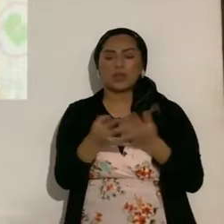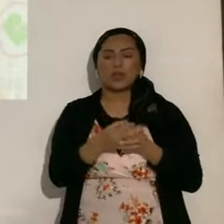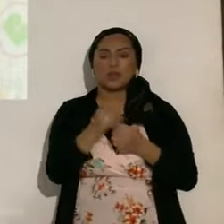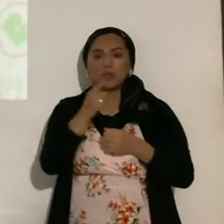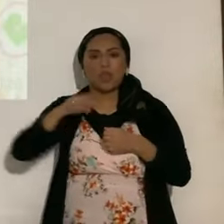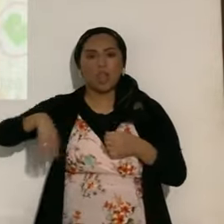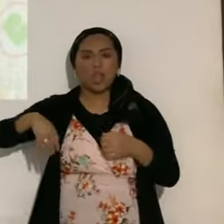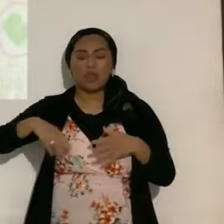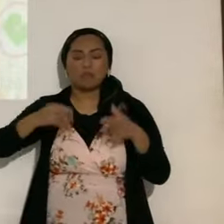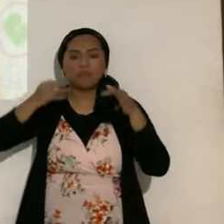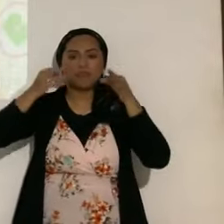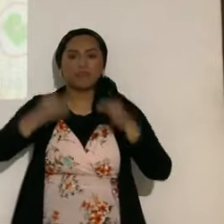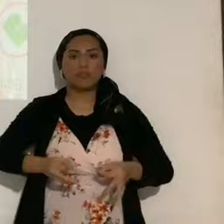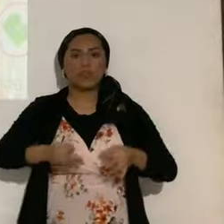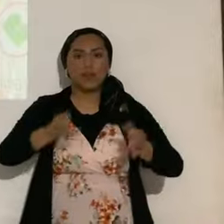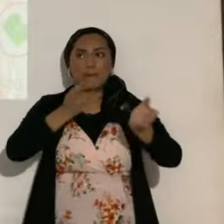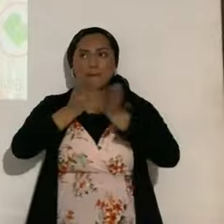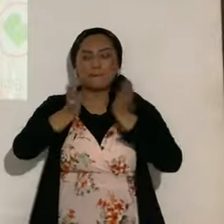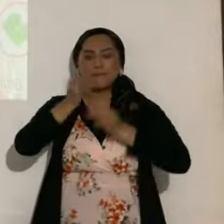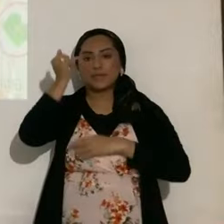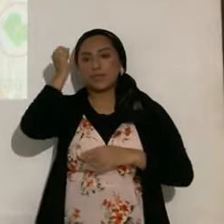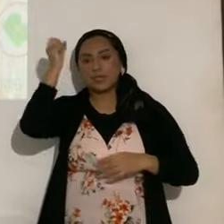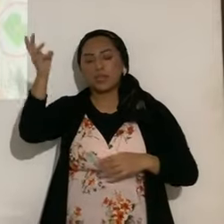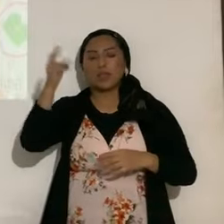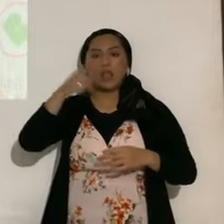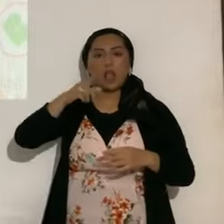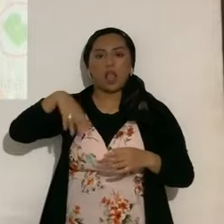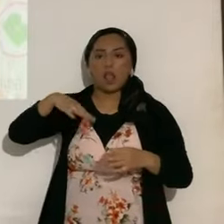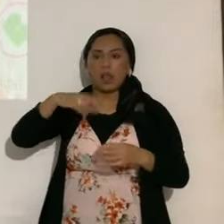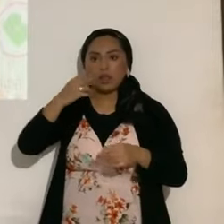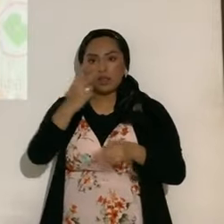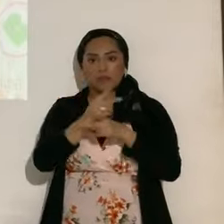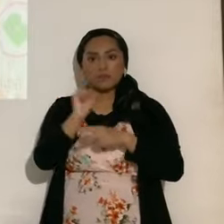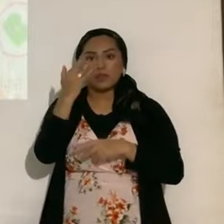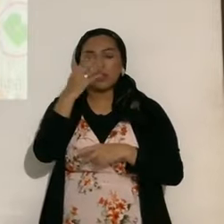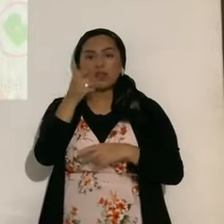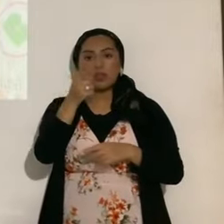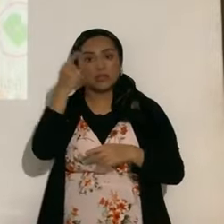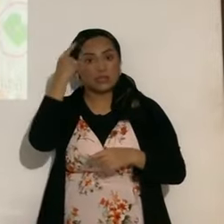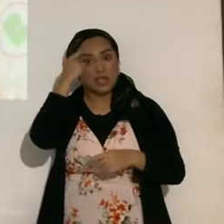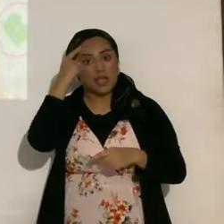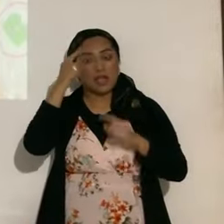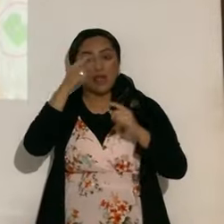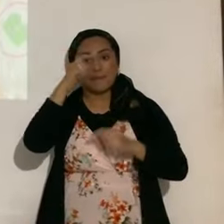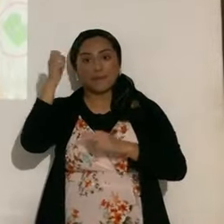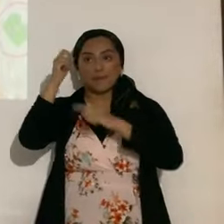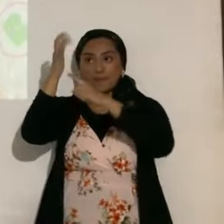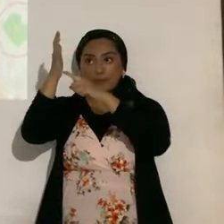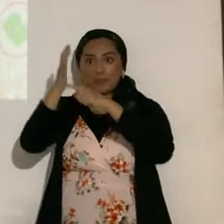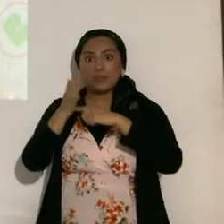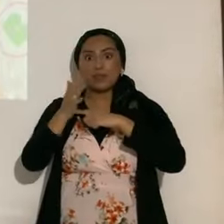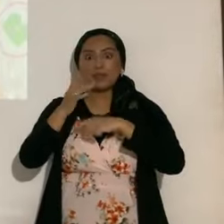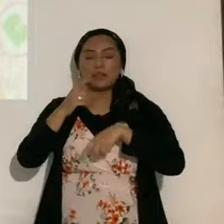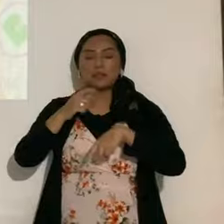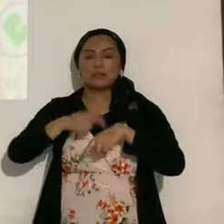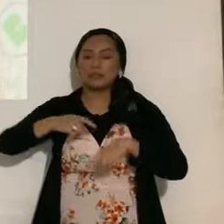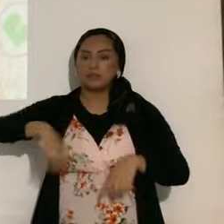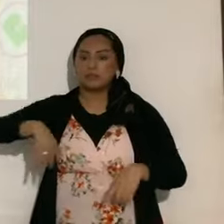han tomado una decisión, de servir a Yahshua, de guardar el Shabbat, piénsenlo, porque la señal, no tarda mucho, las